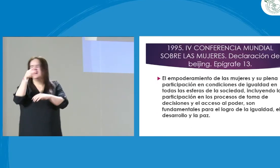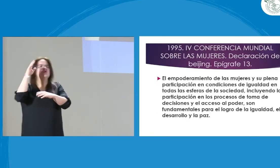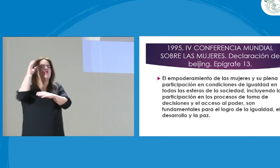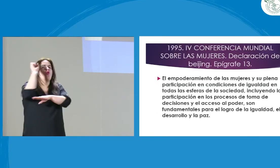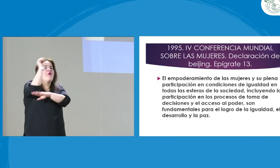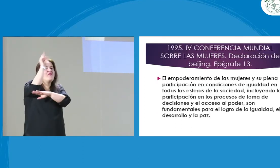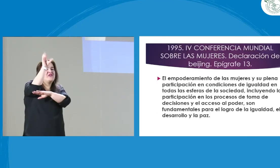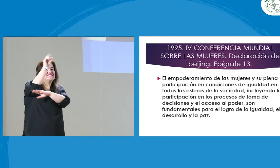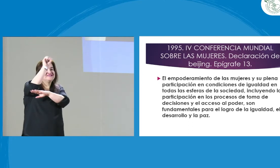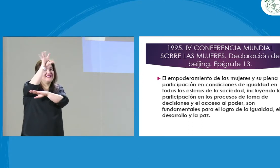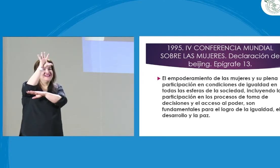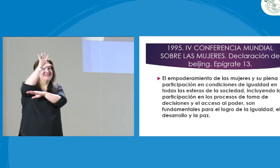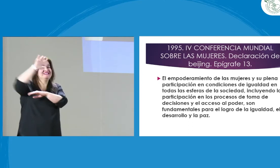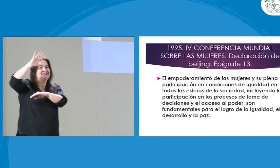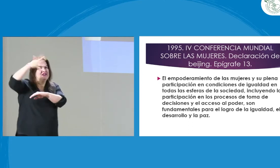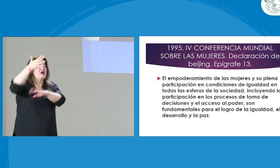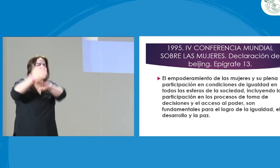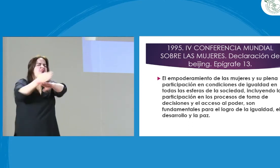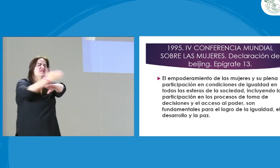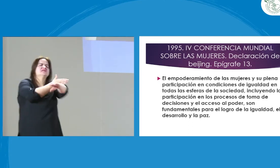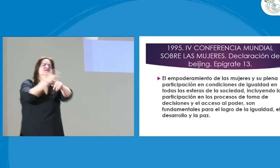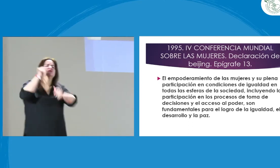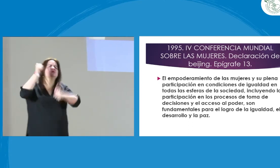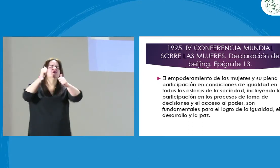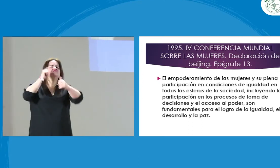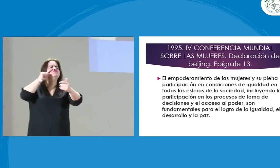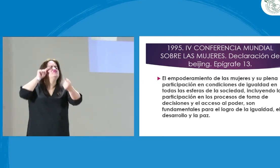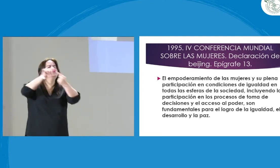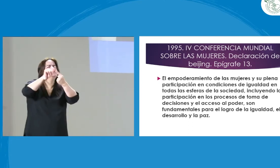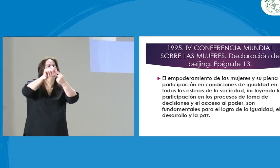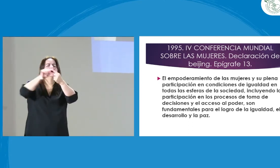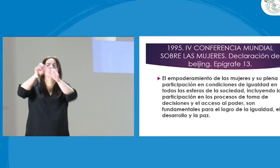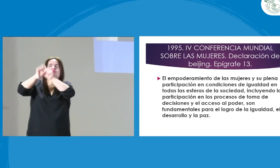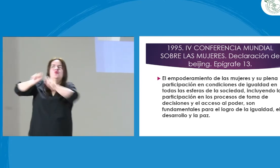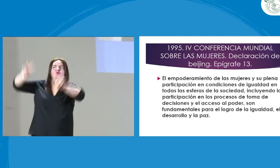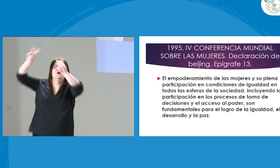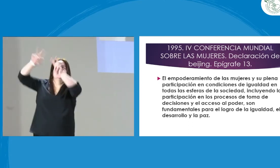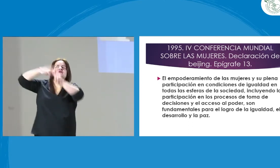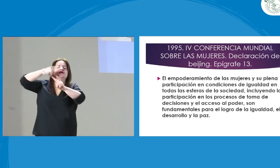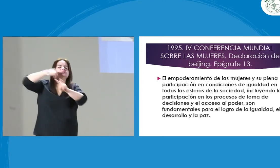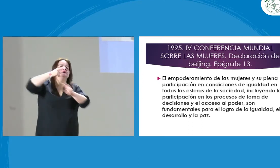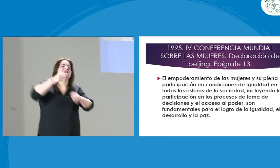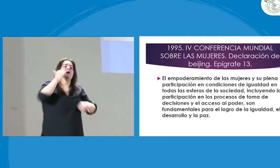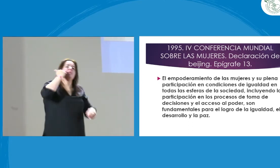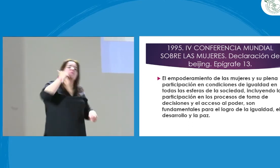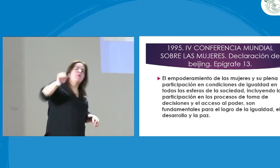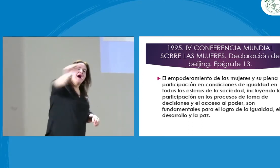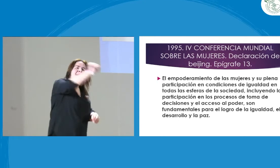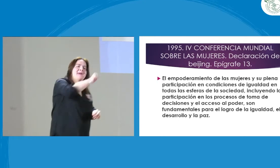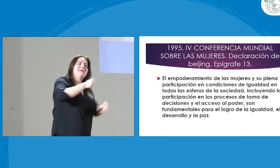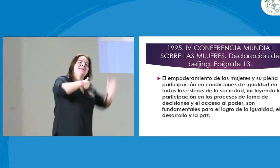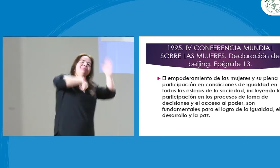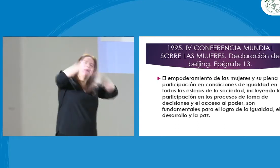Desde la ONU se tiene una disposición en 1995 y que dice,